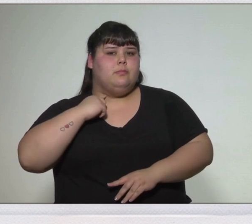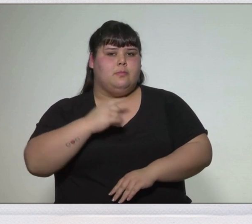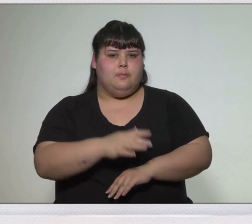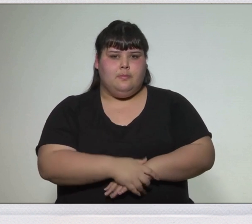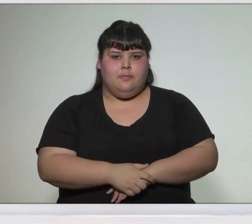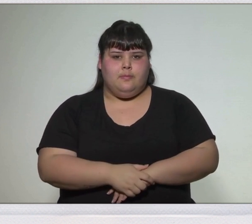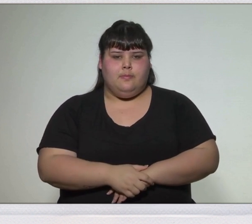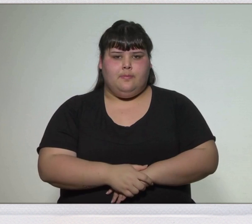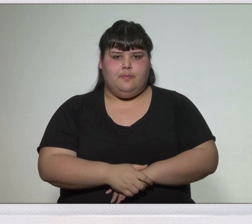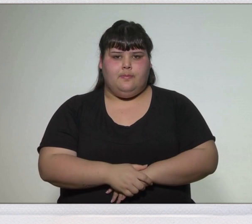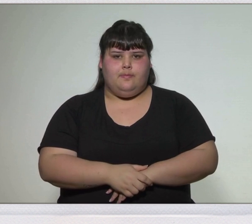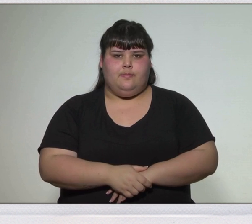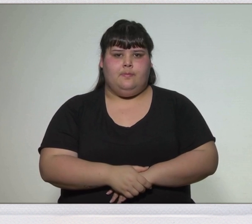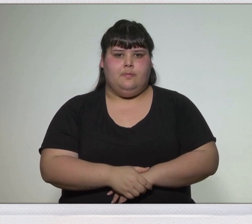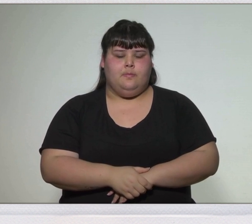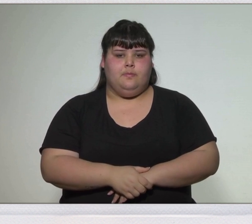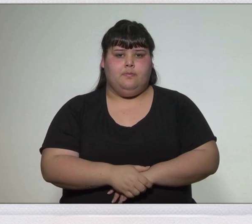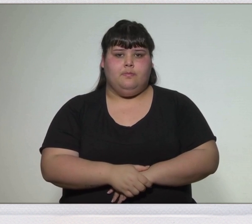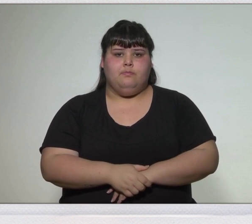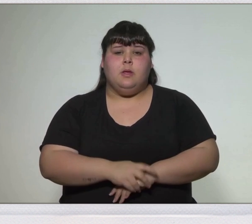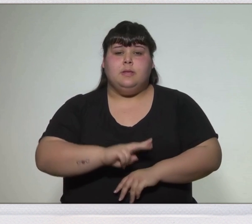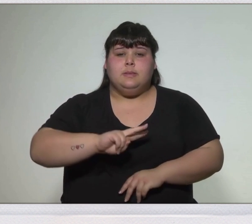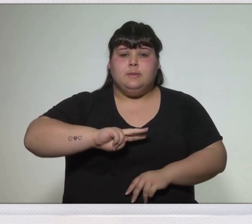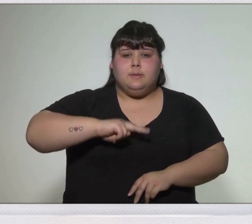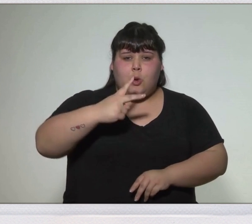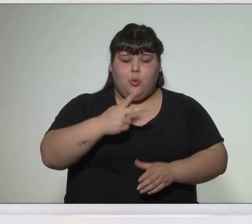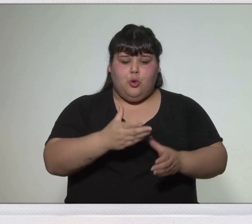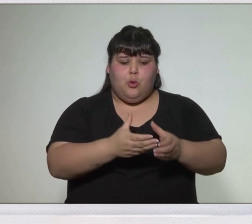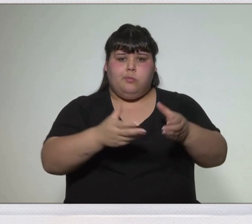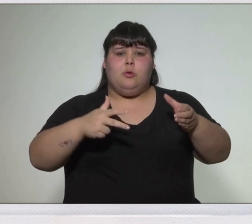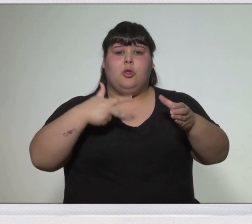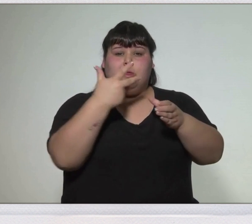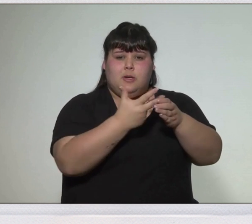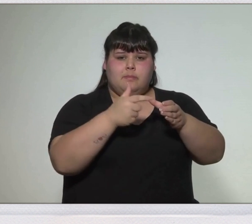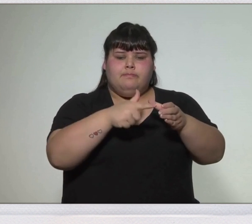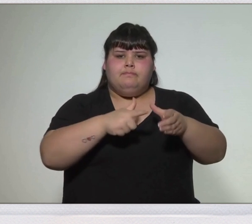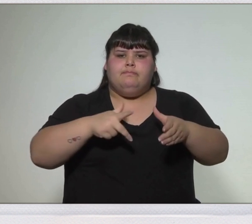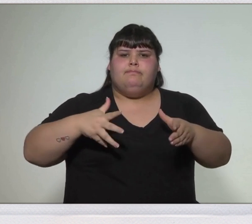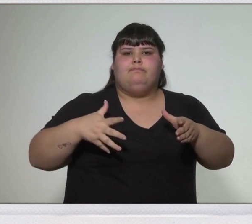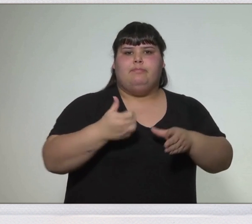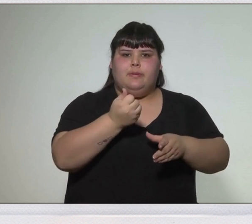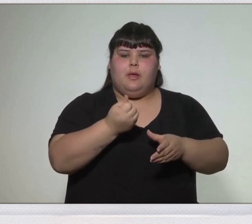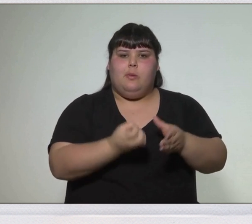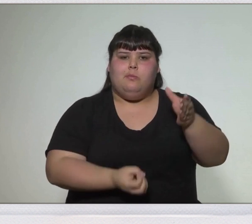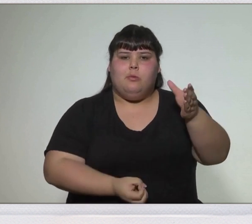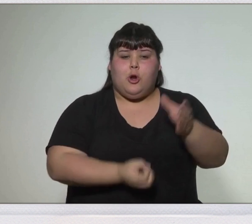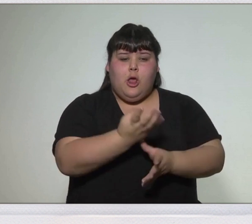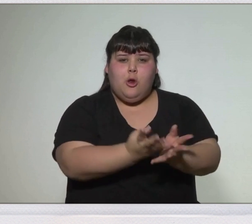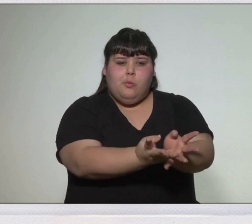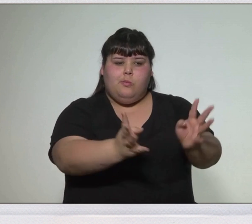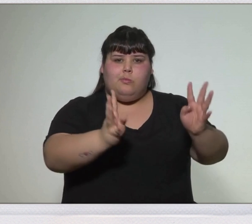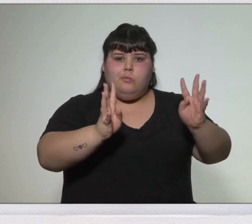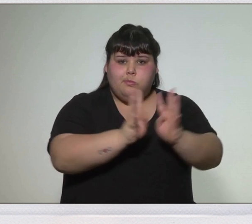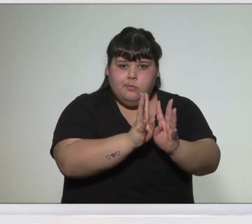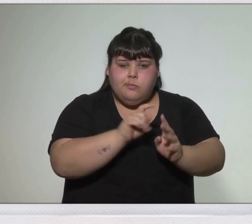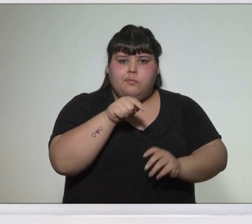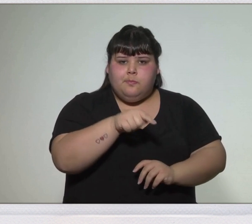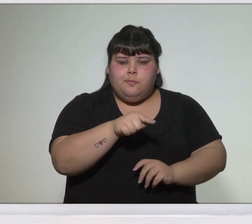el segundo triunvirato logra la concreción del congreso